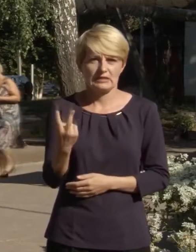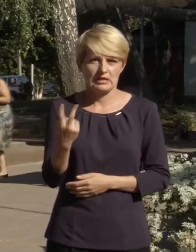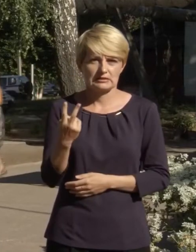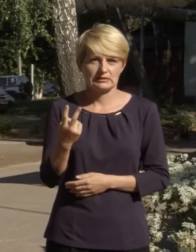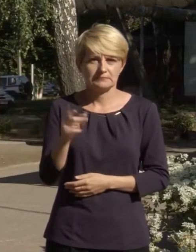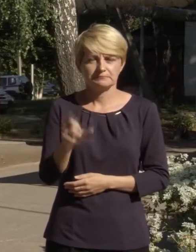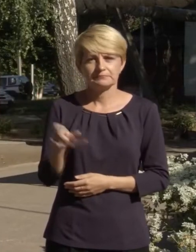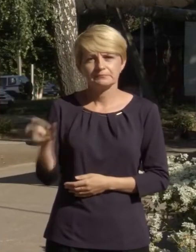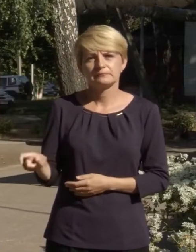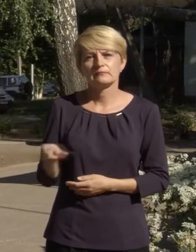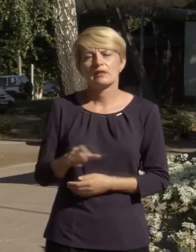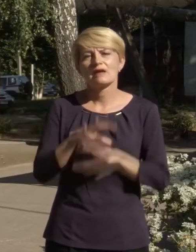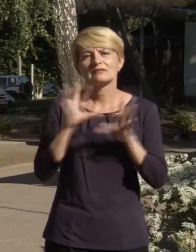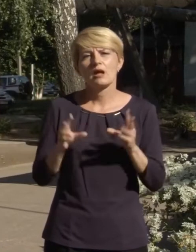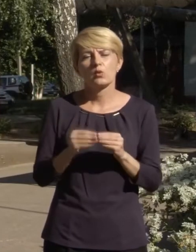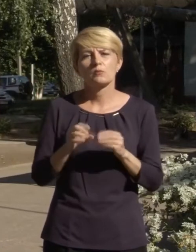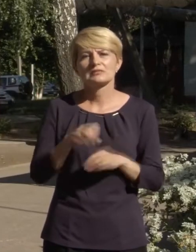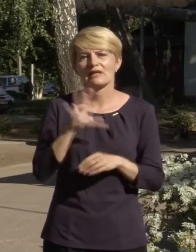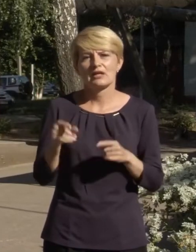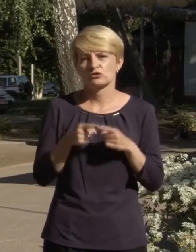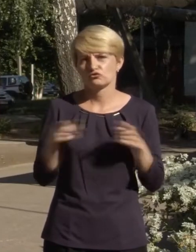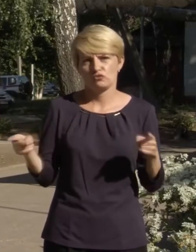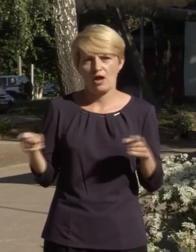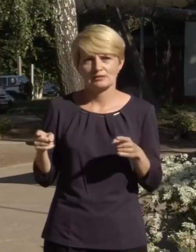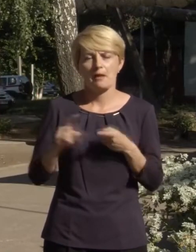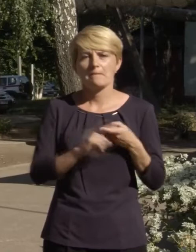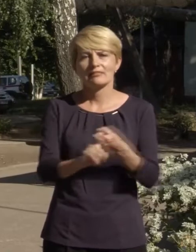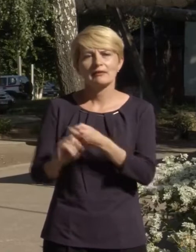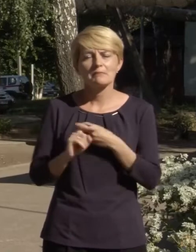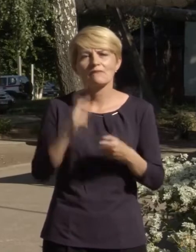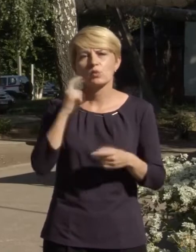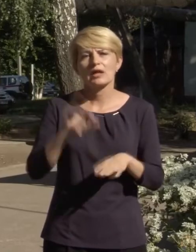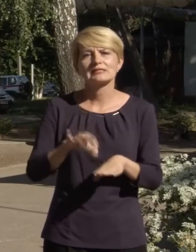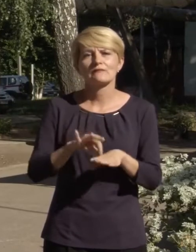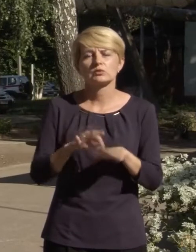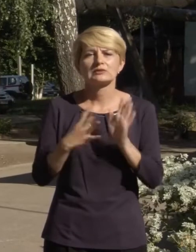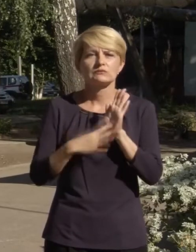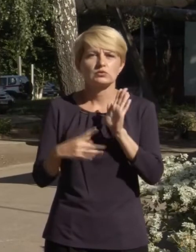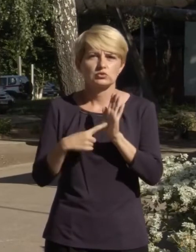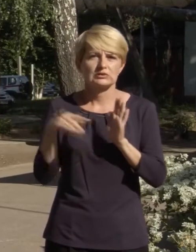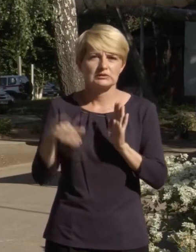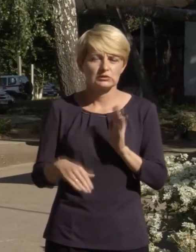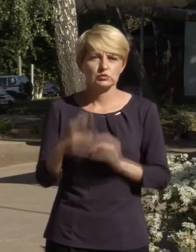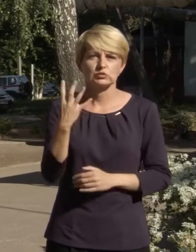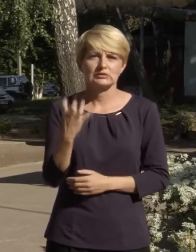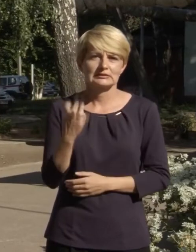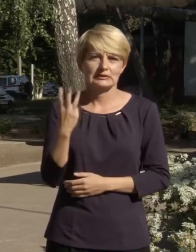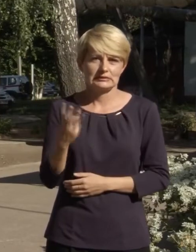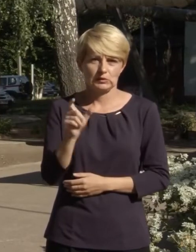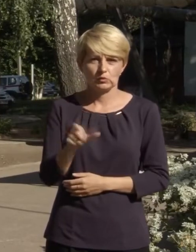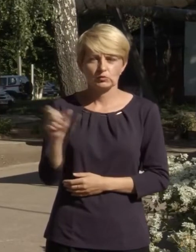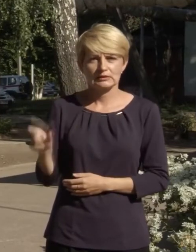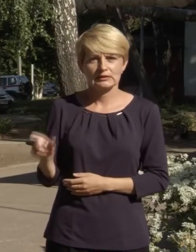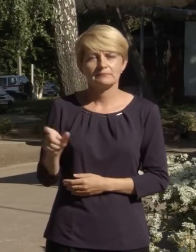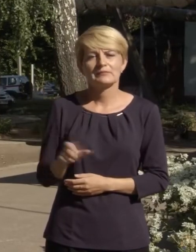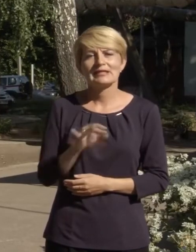пацієнтів. Загалом за весь час пандемії в Україні захворіло 96 403 людини.